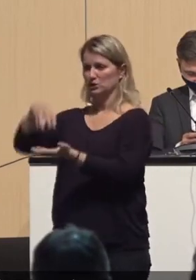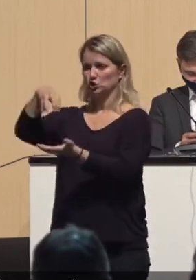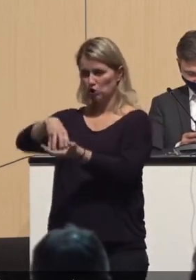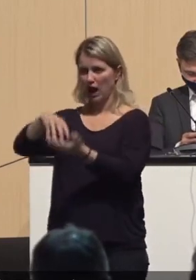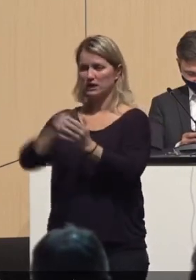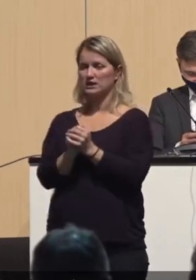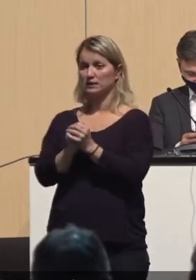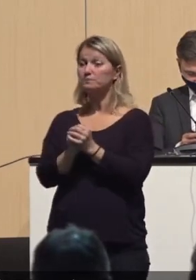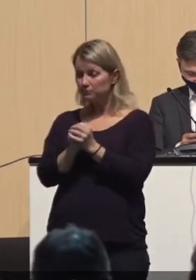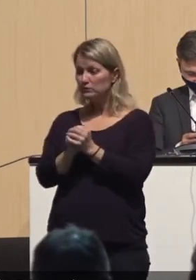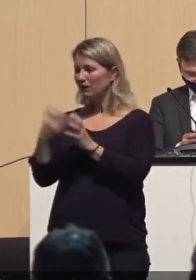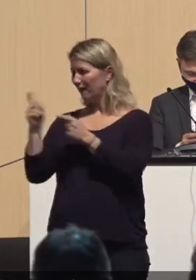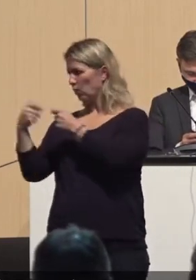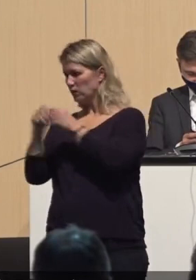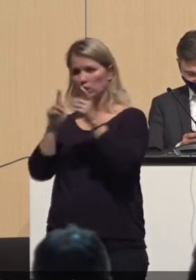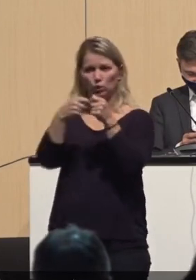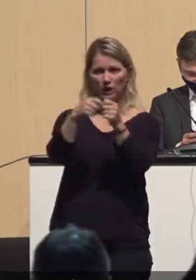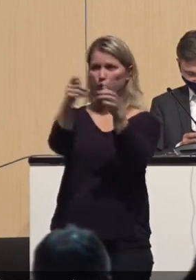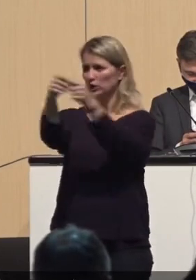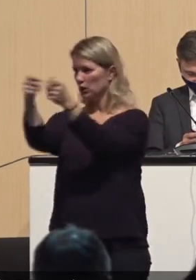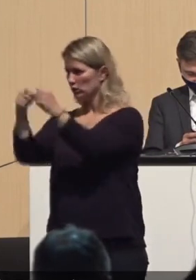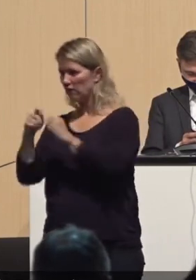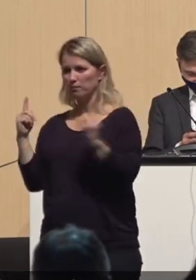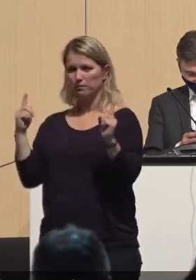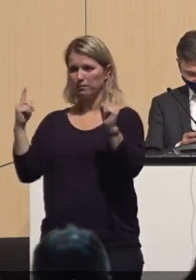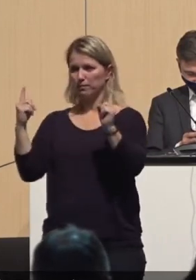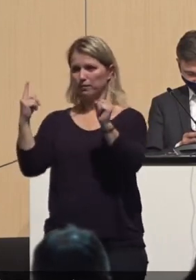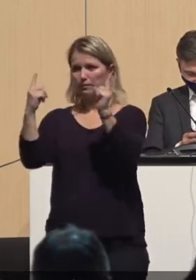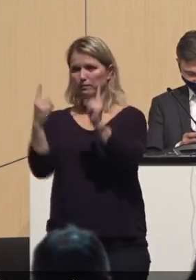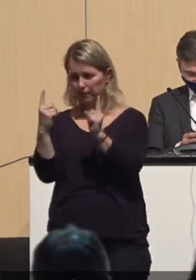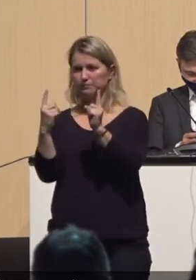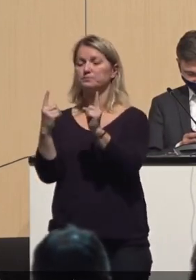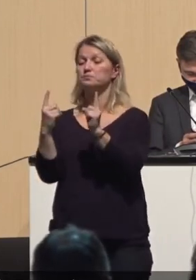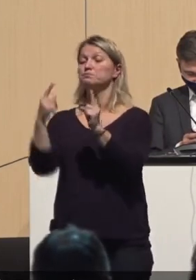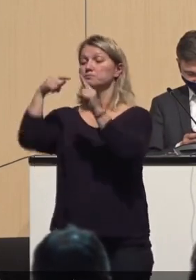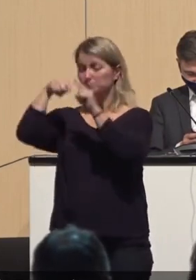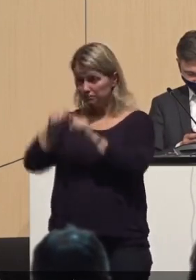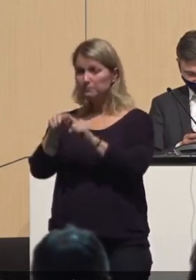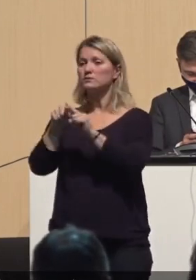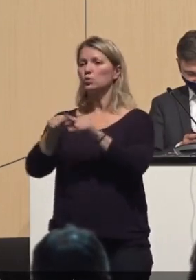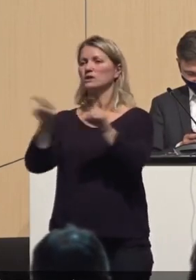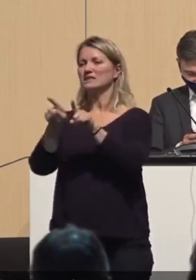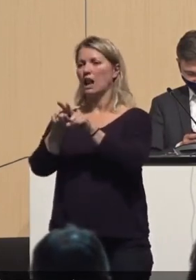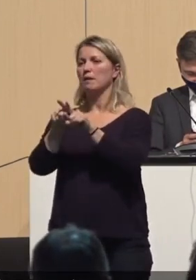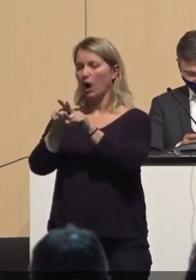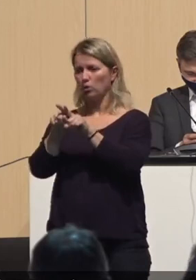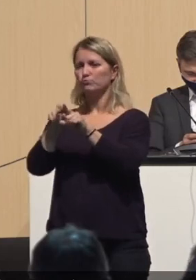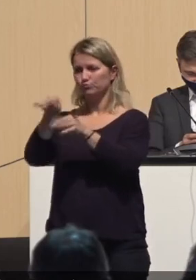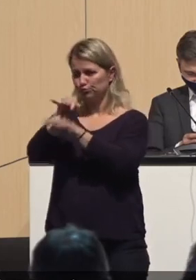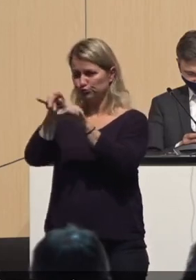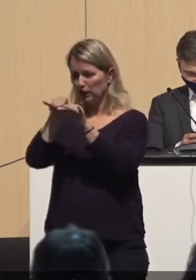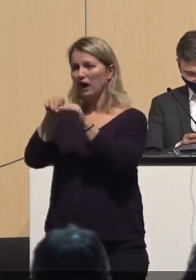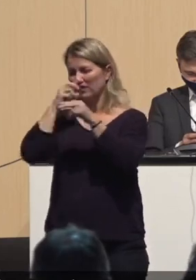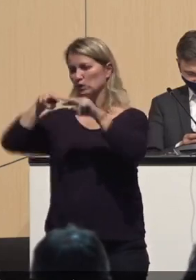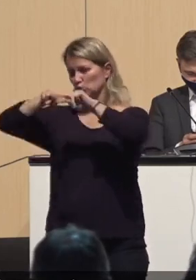haben dort schon Kontakte, laufen dann dahin, sind auf dem Weihnachtsmarkt, im Restaurant und dann das Gleiche wieder zurück. Fünf Leute gehen